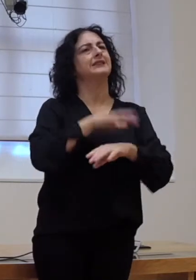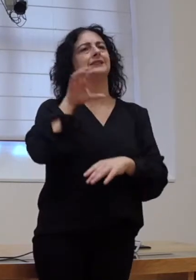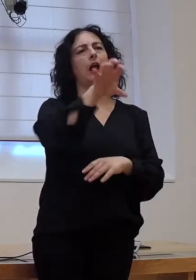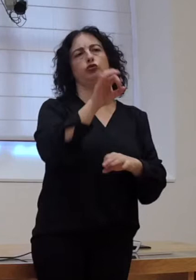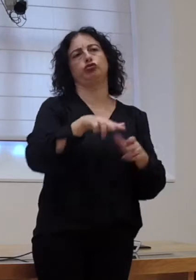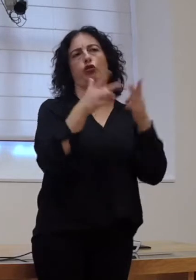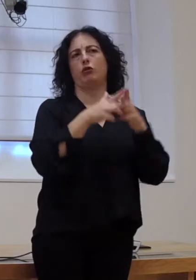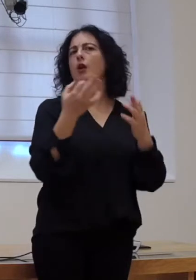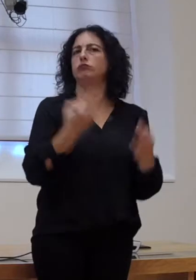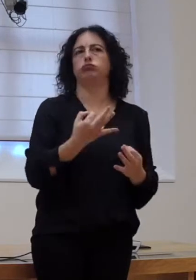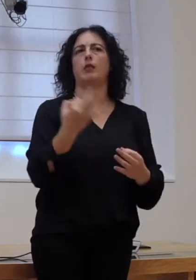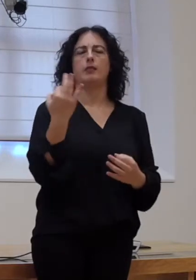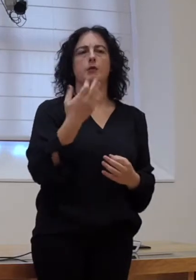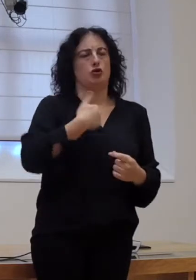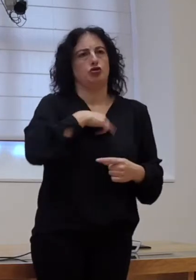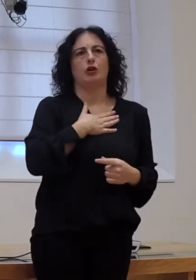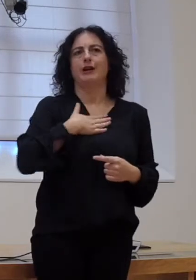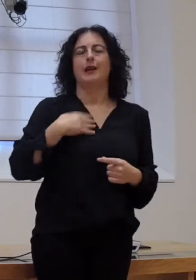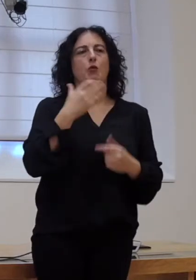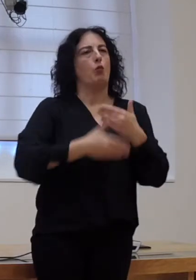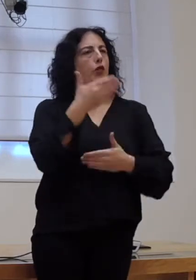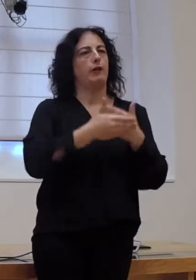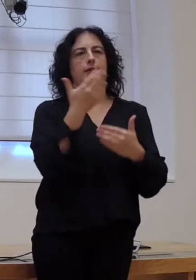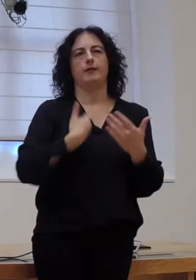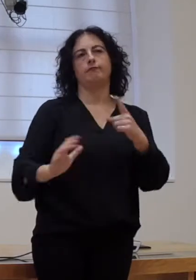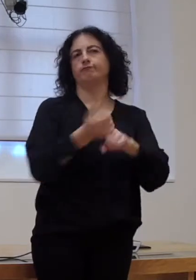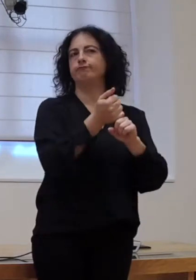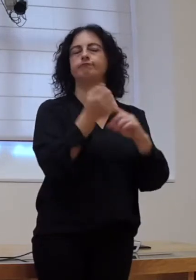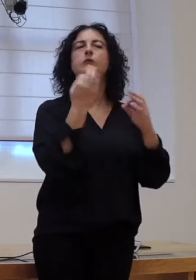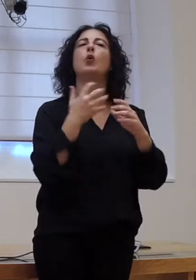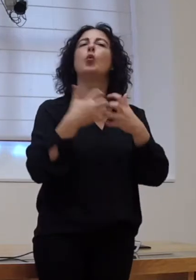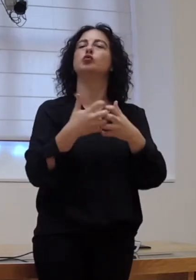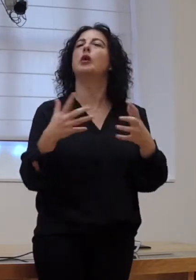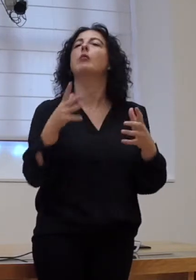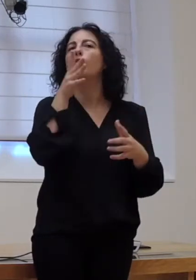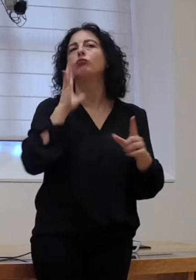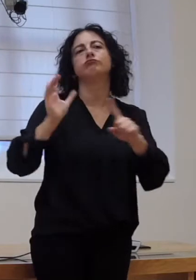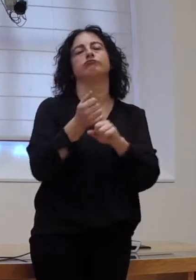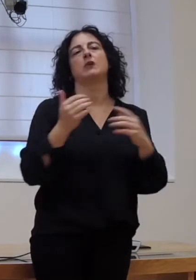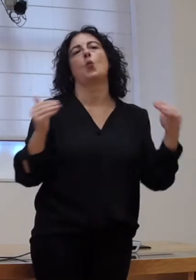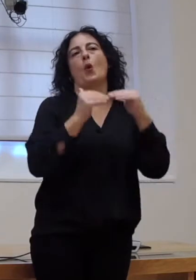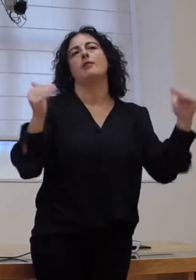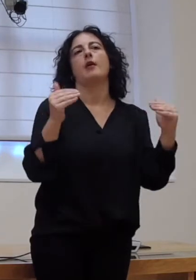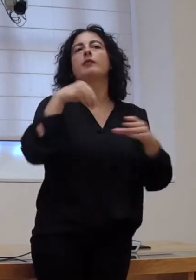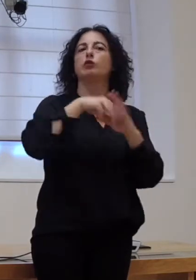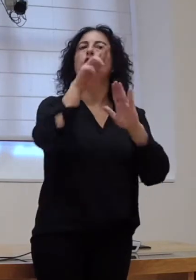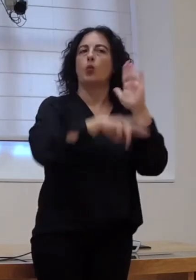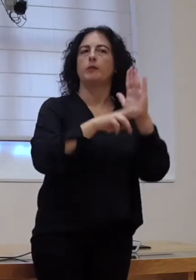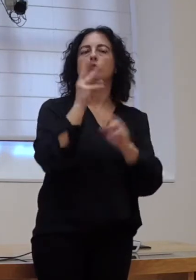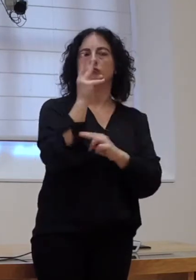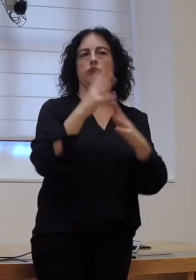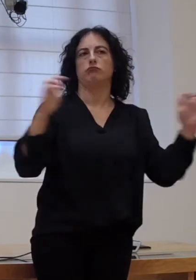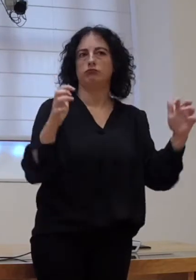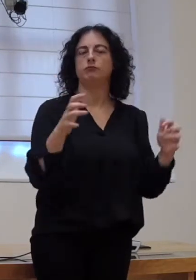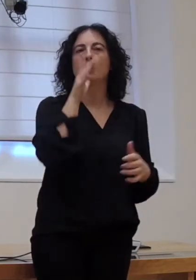Polo tanto, nos queremos abrazar definitivamente a modernidade e a loita pola igualdade tamén no regulamento da Cámara e por iso quixemos que